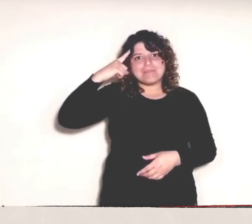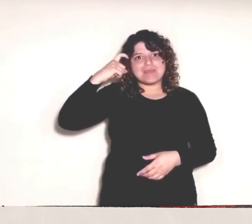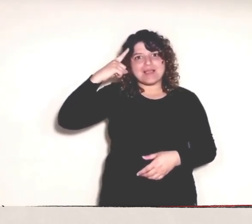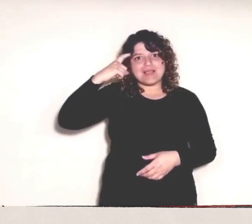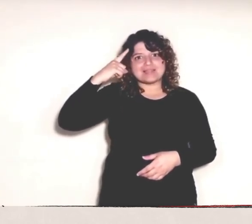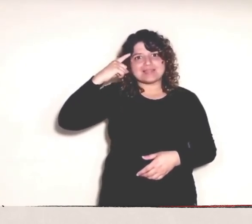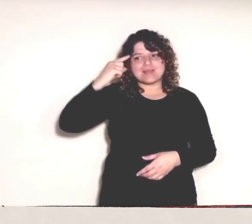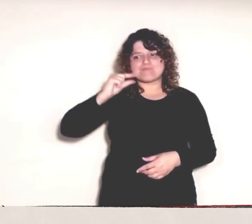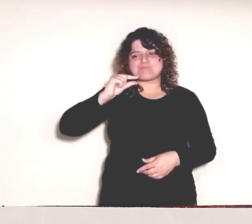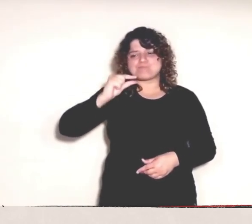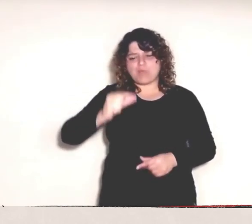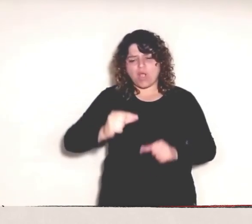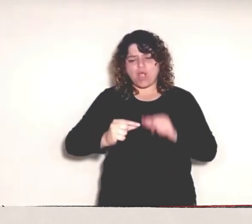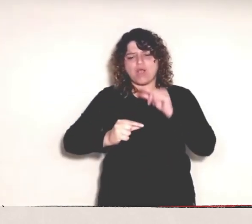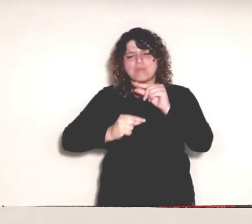¿Y cuál sería?